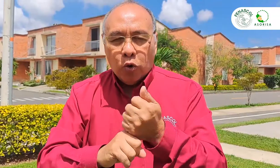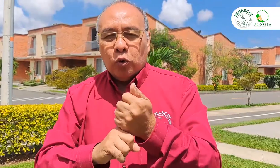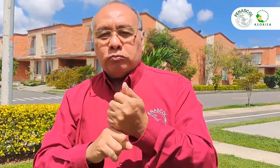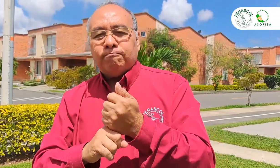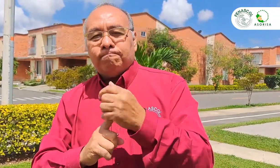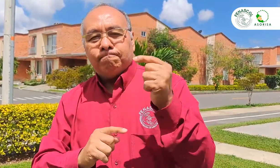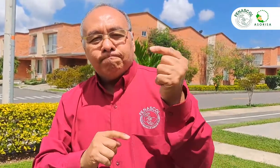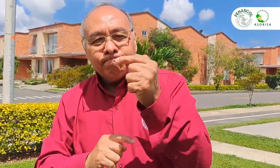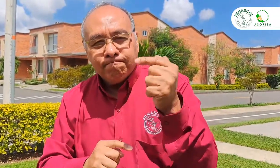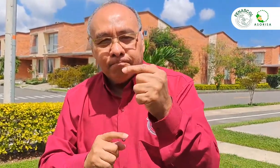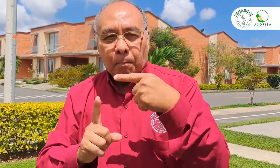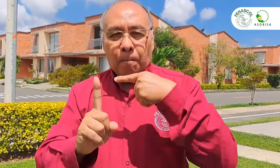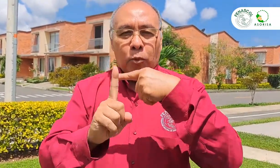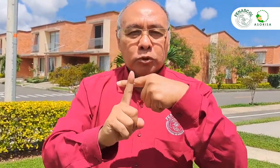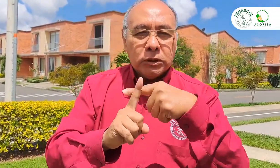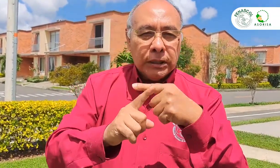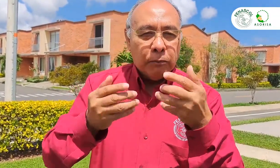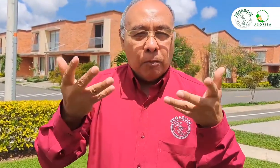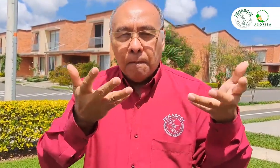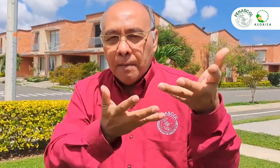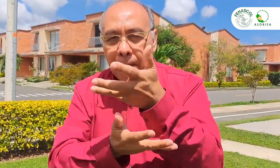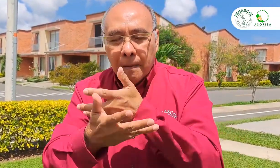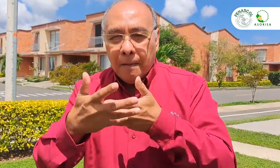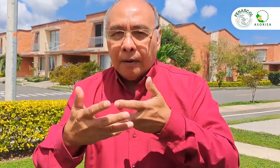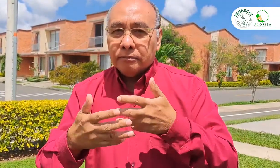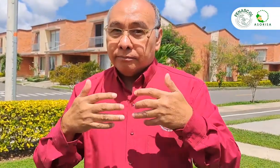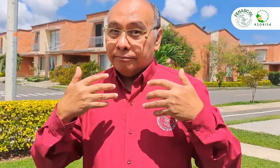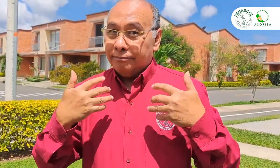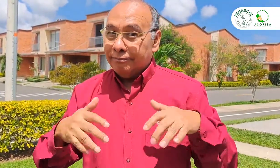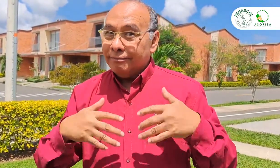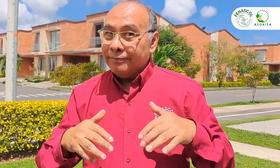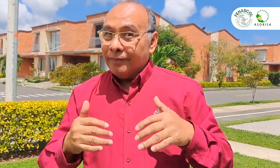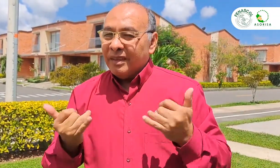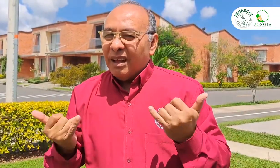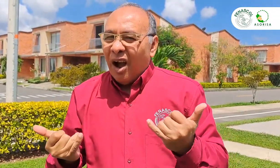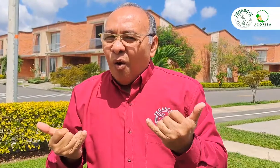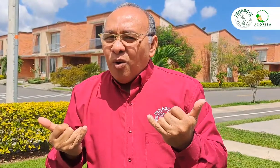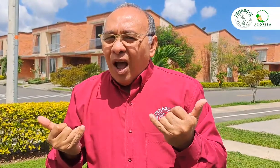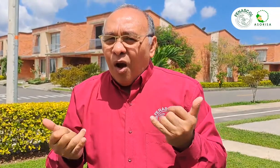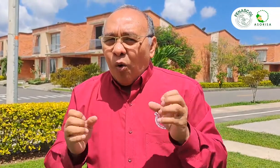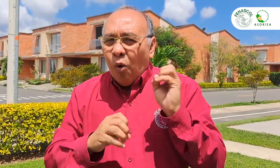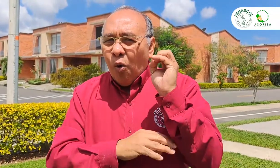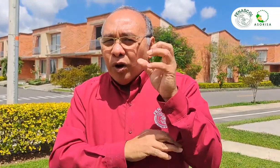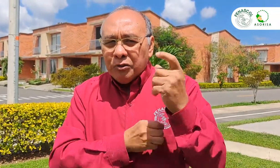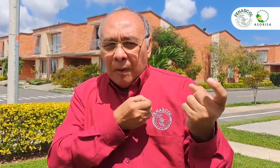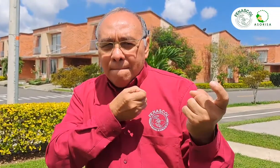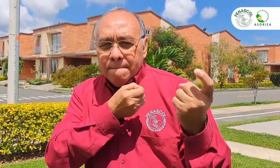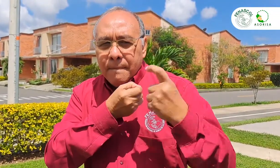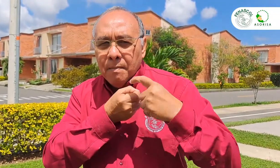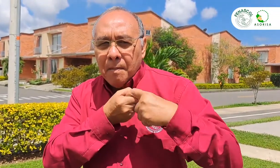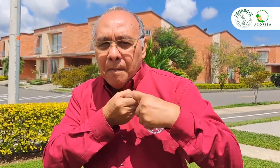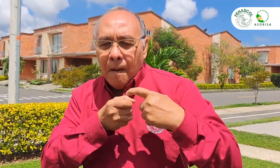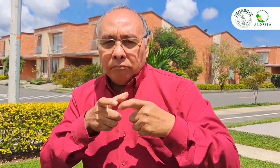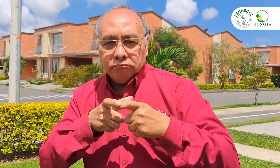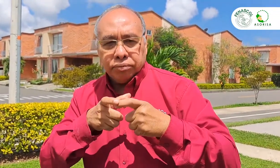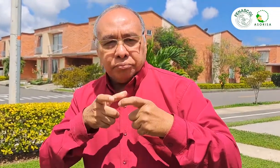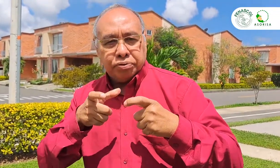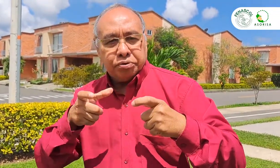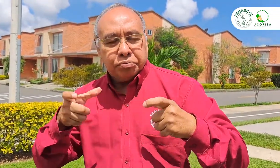ámbitos, mirar nuestros logros, aspectos positivos y negativos. Actualmente, al congreso se